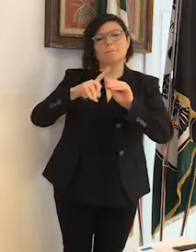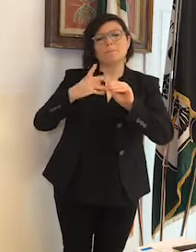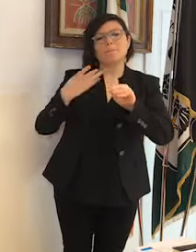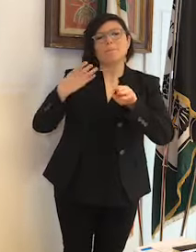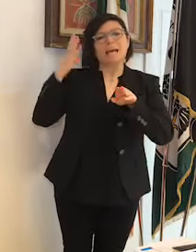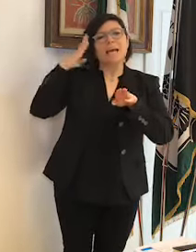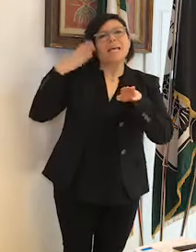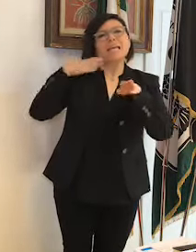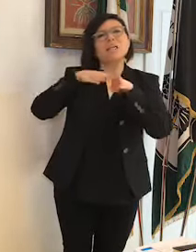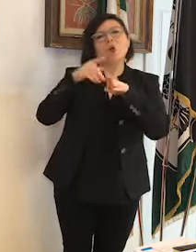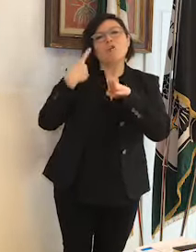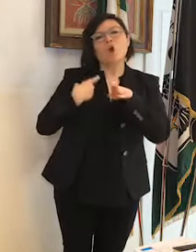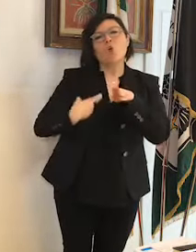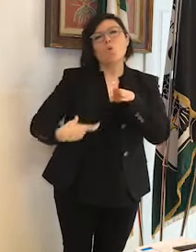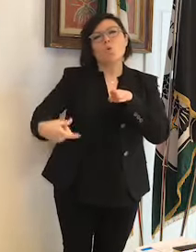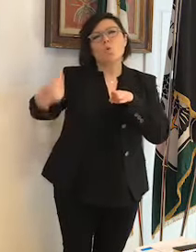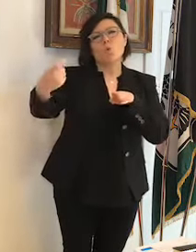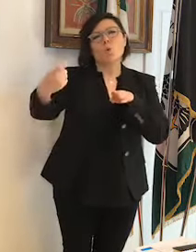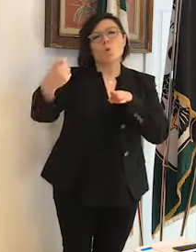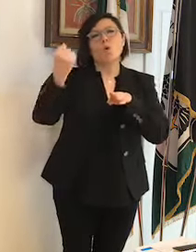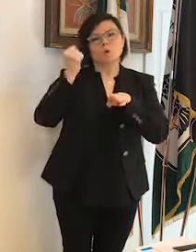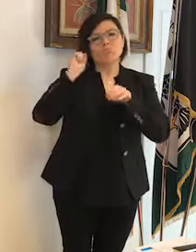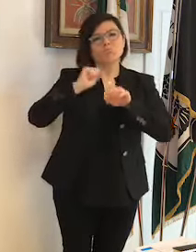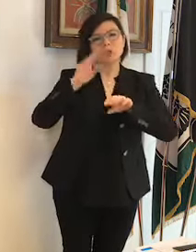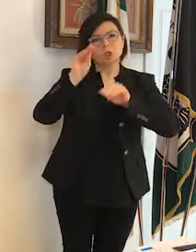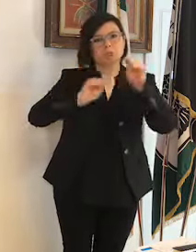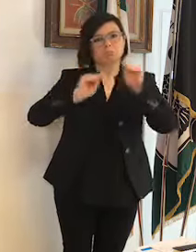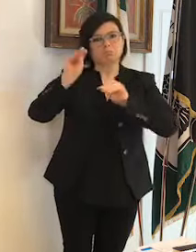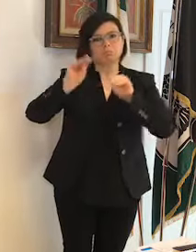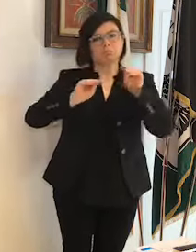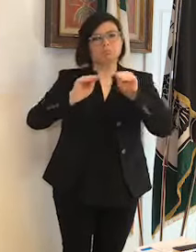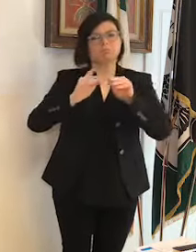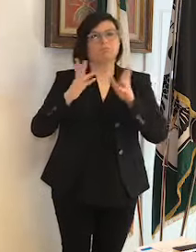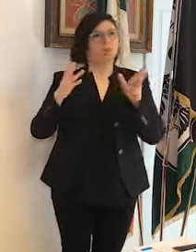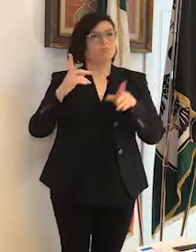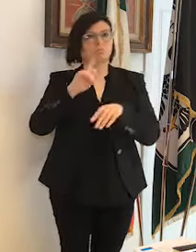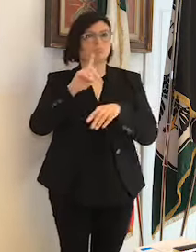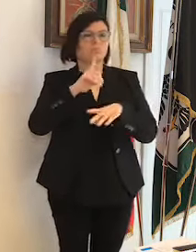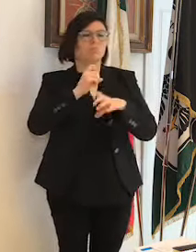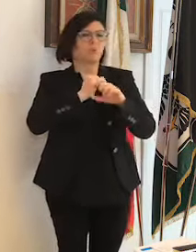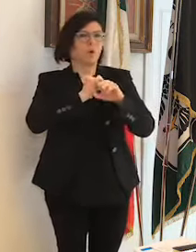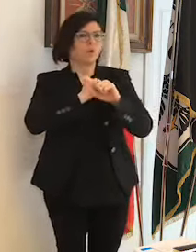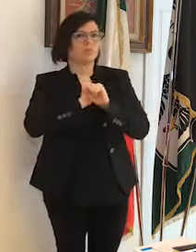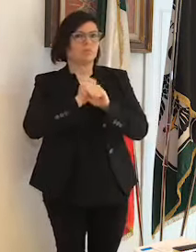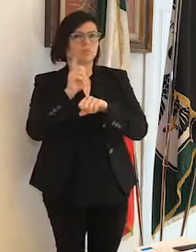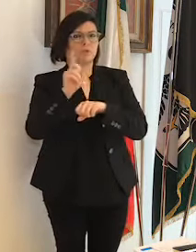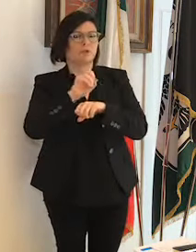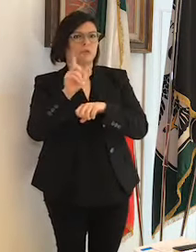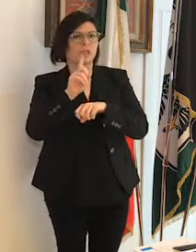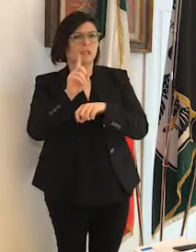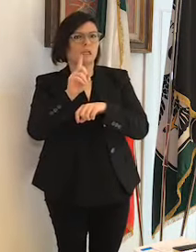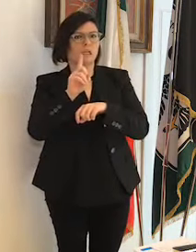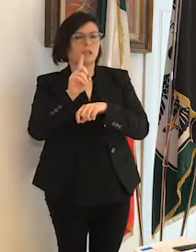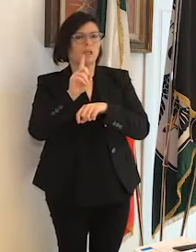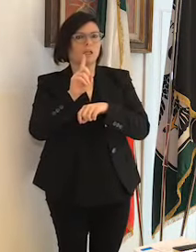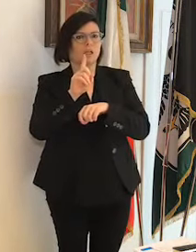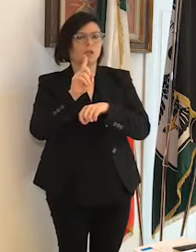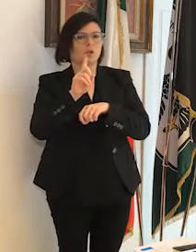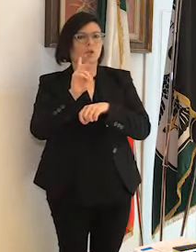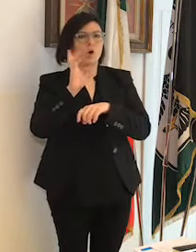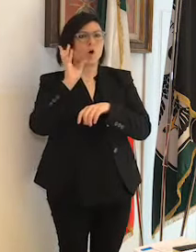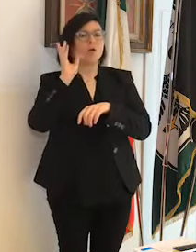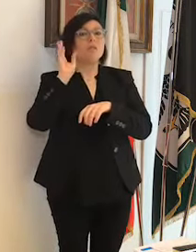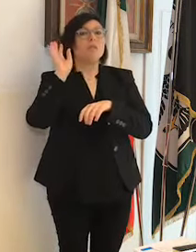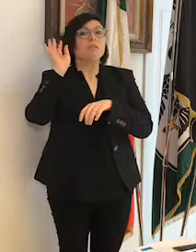Non credo che ci siano spostamenti in pista per la lungodeggenza, tanto più se magari il